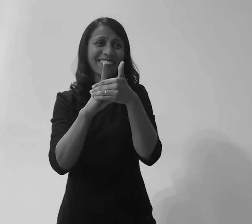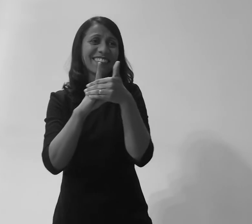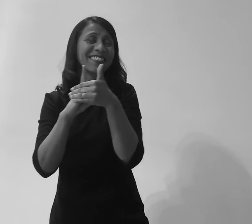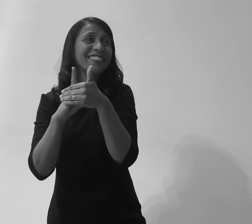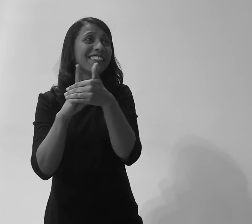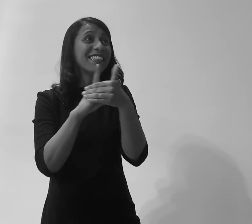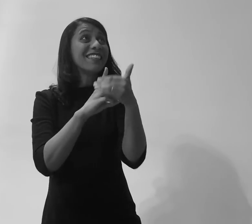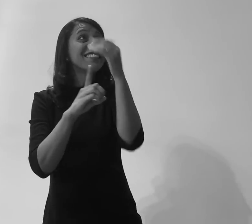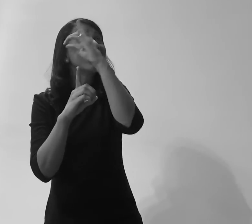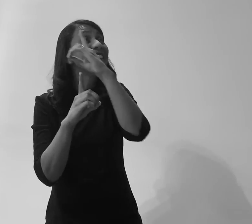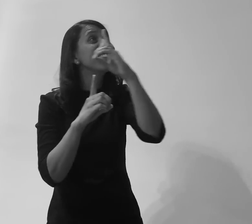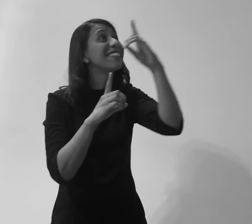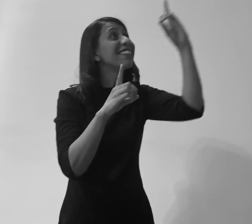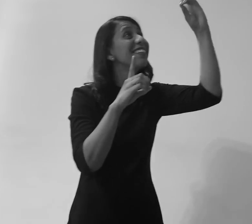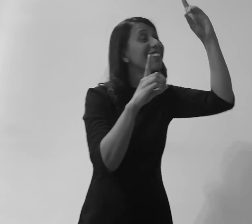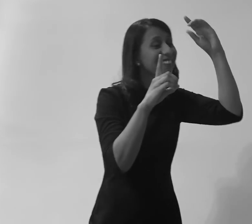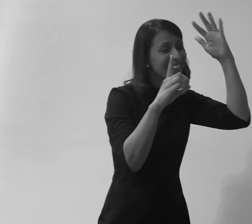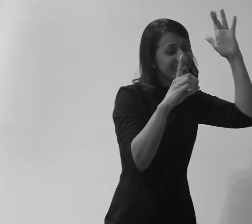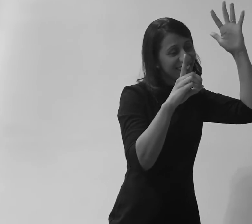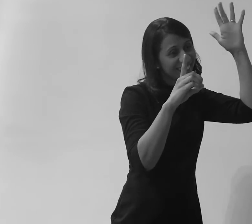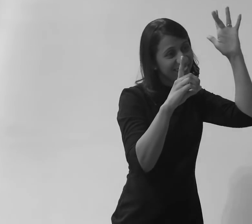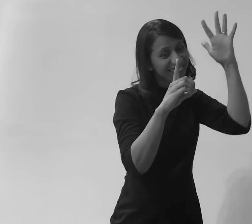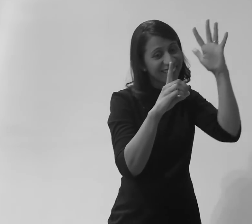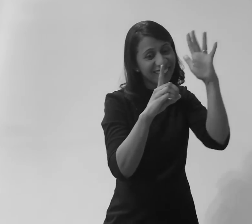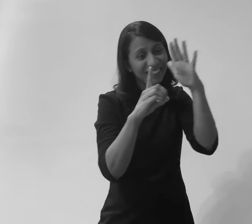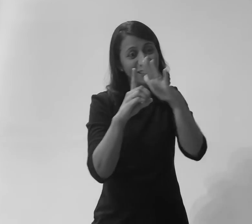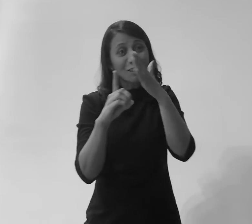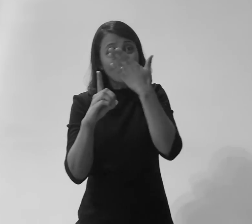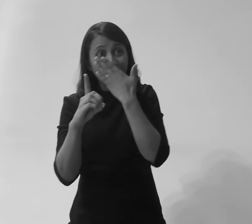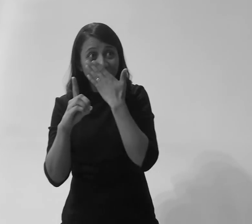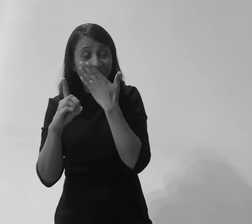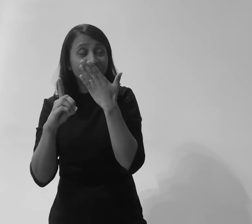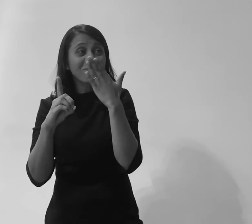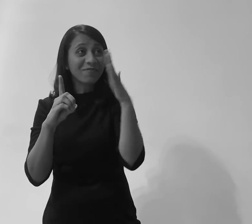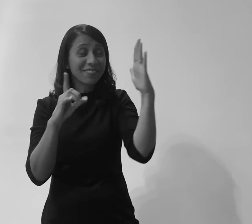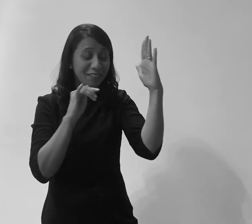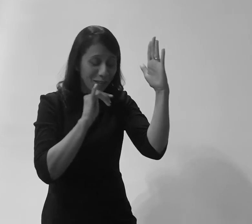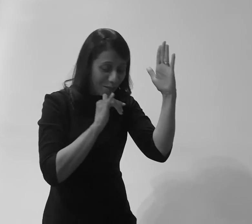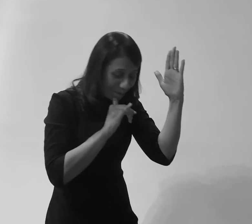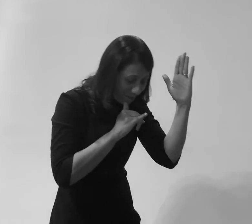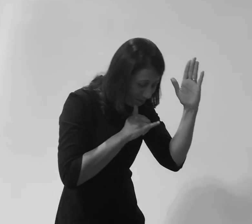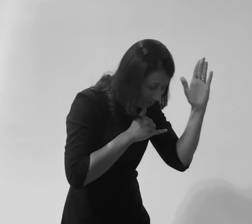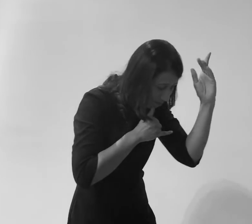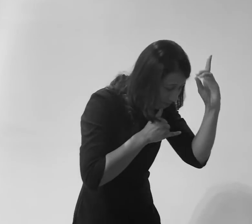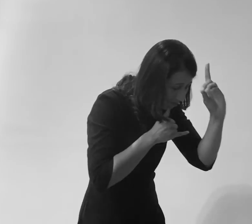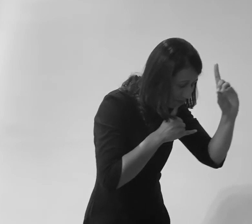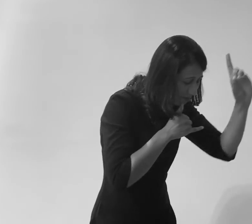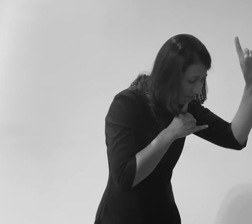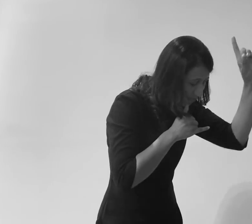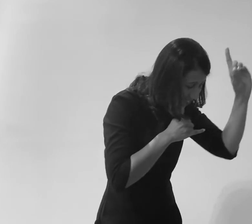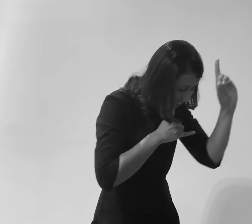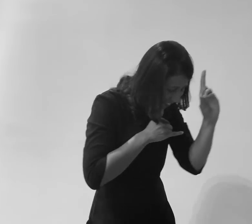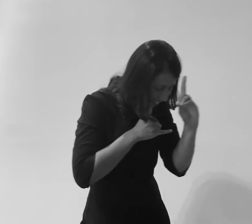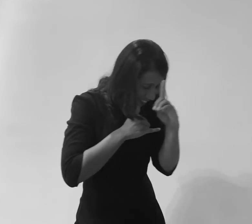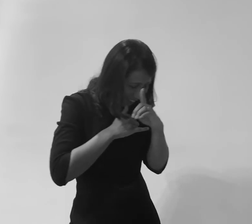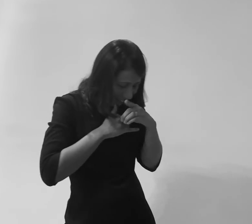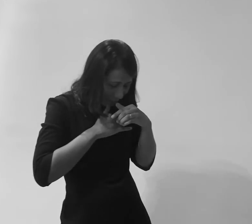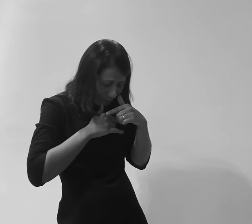Minha mão estende e resta Sou seu Deus prometido Vou enxugar suas